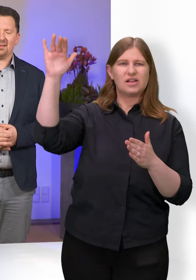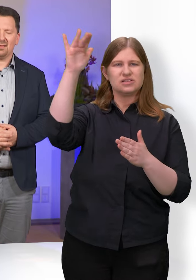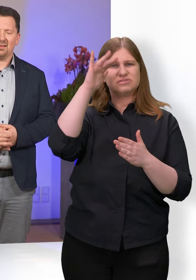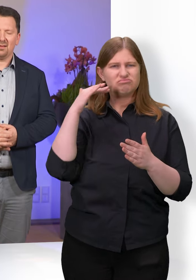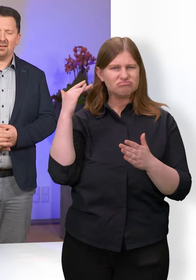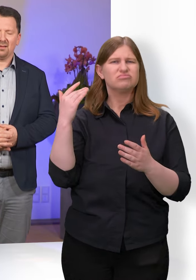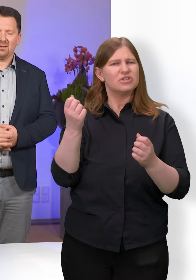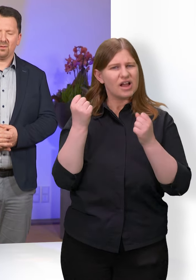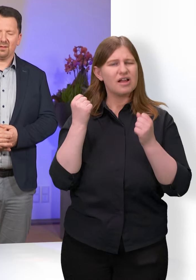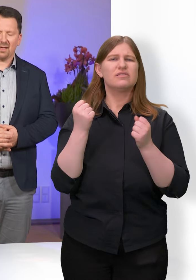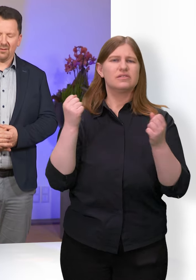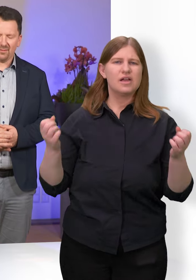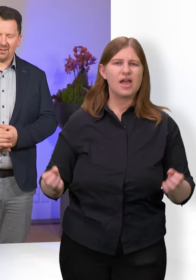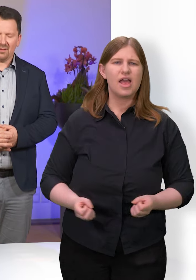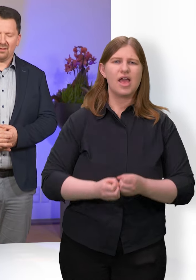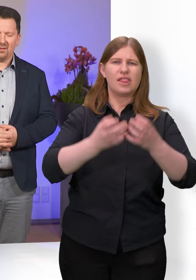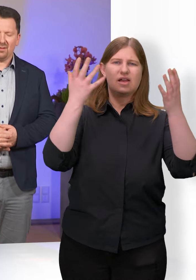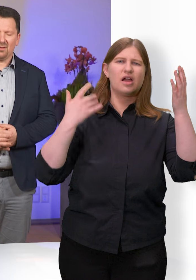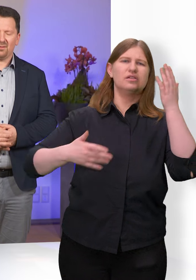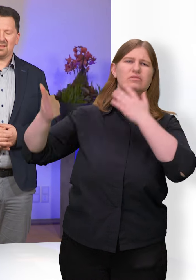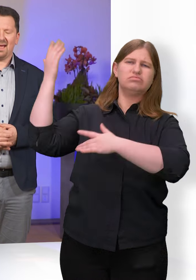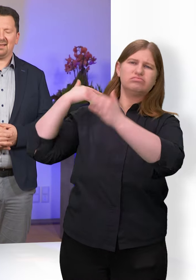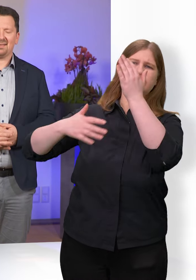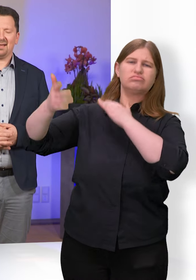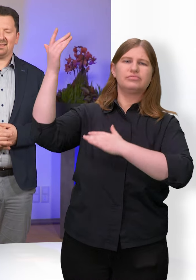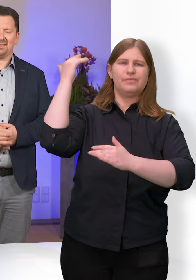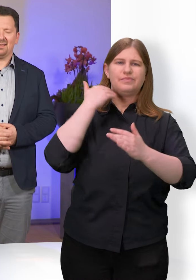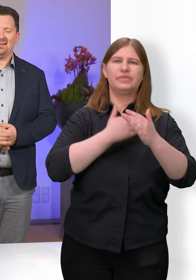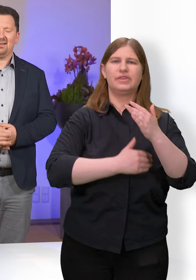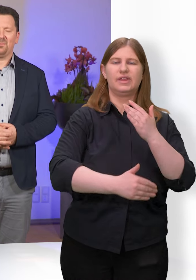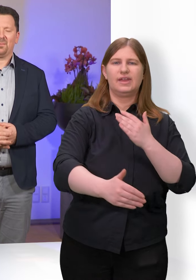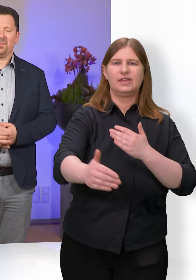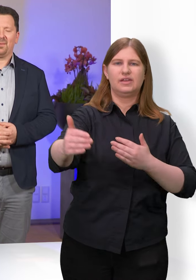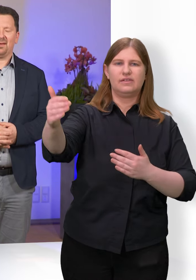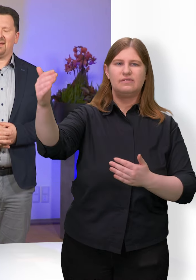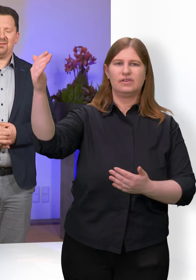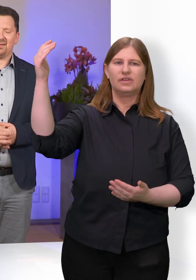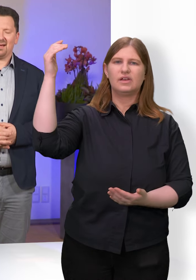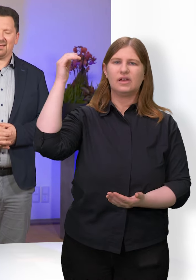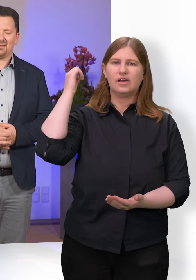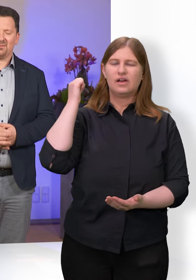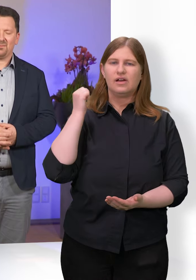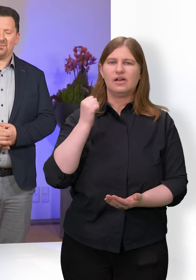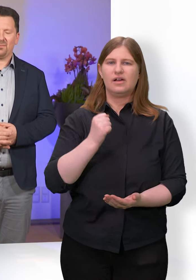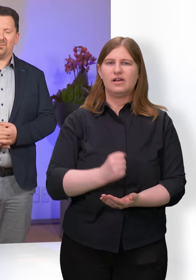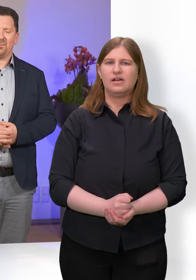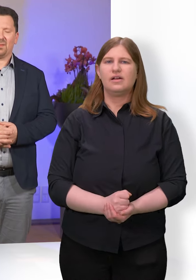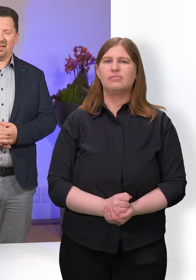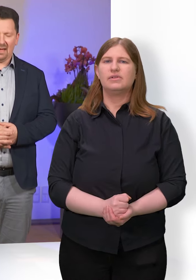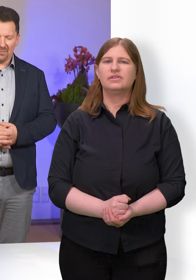und die Kraft und die Herrlichkeit in Ewigkeit. Amen.